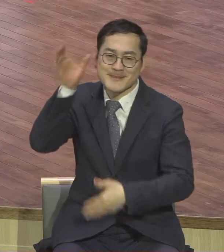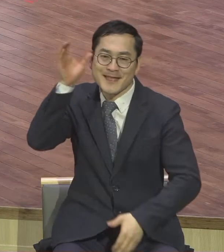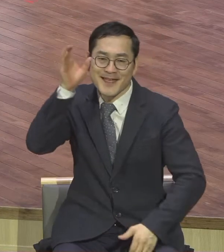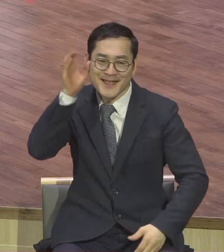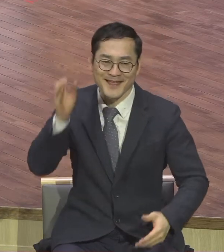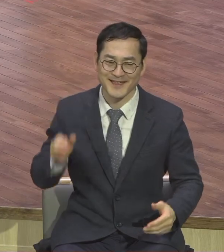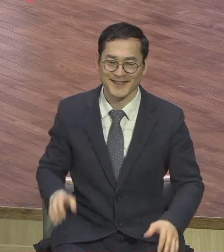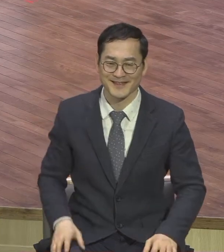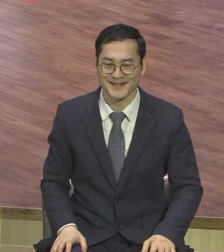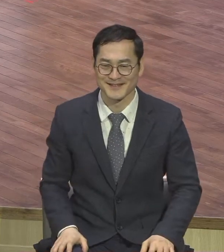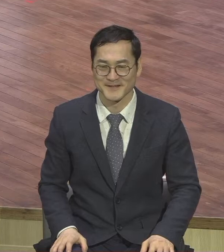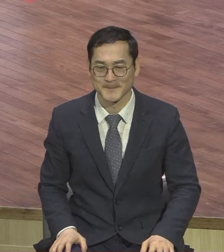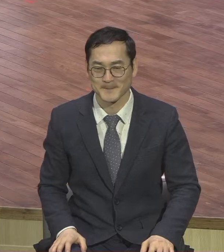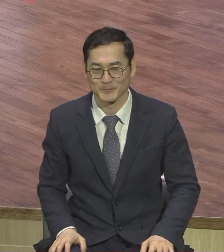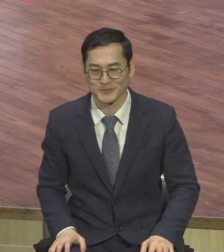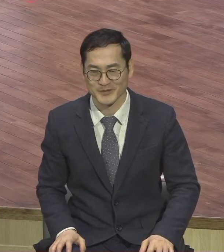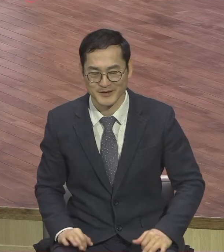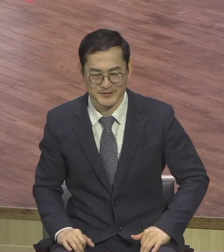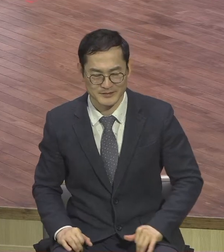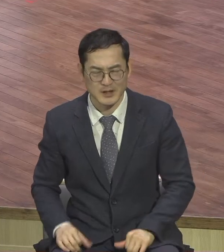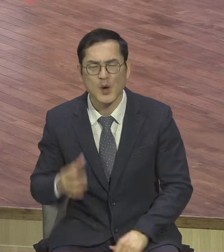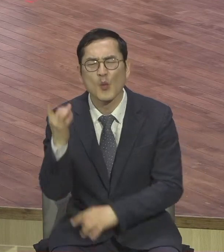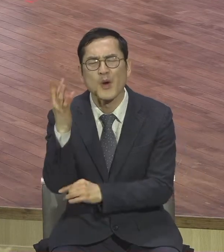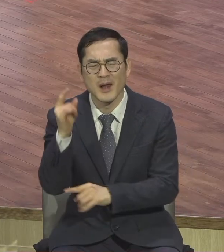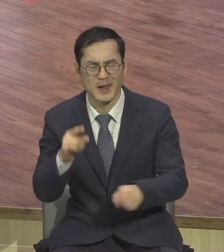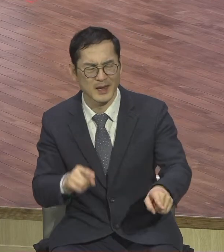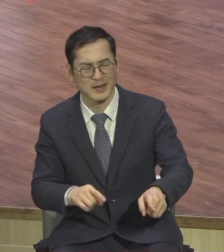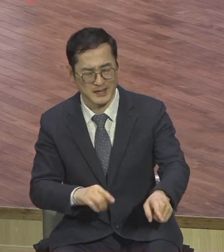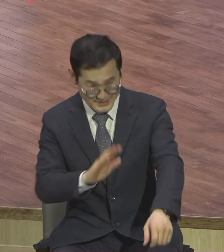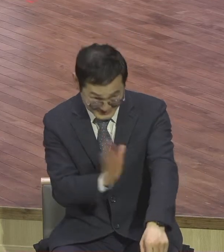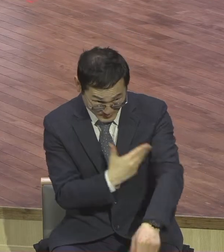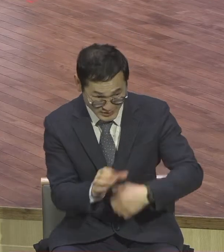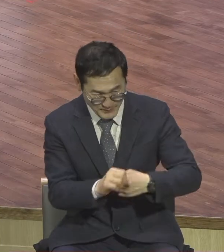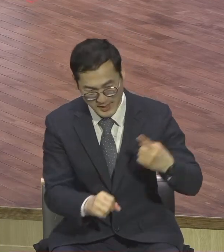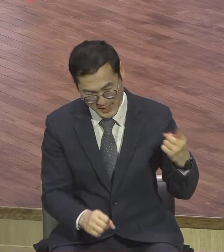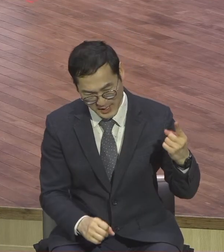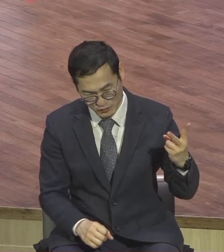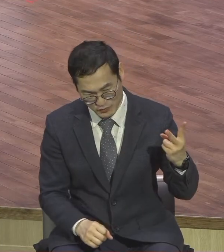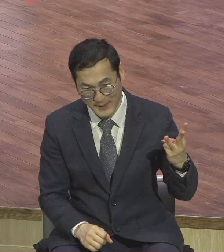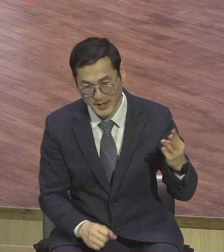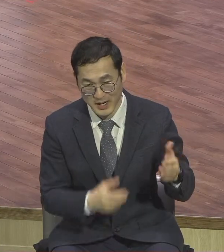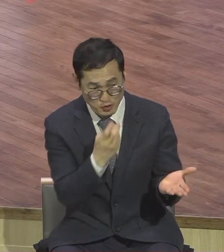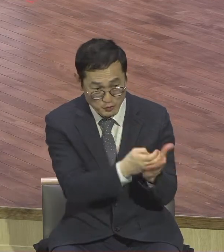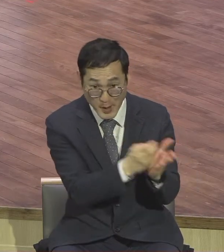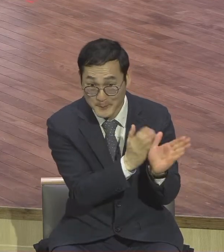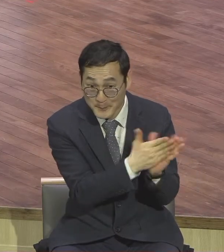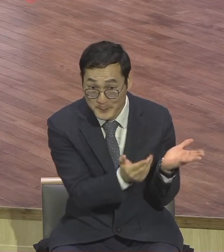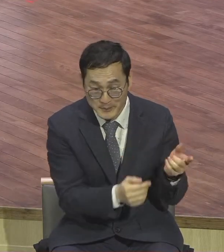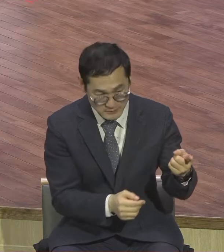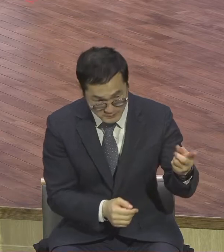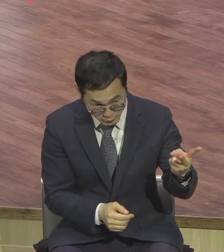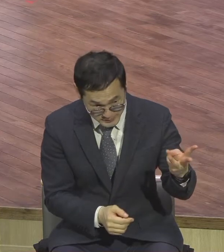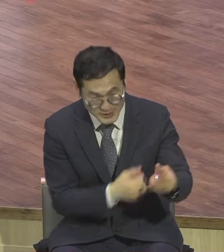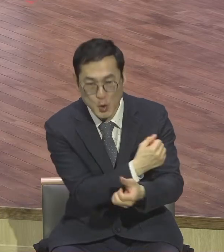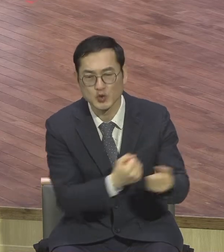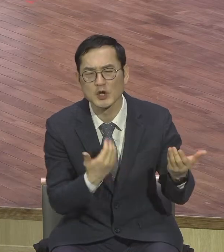자기에게 잘못하면 세 번까지는 용서해 주라고 그랬어요 세 번까지 용서했는데 이